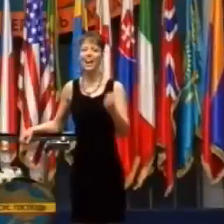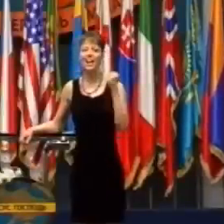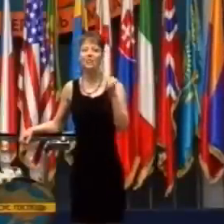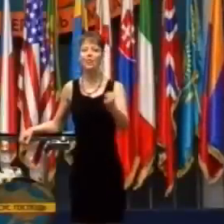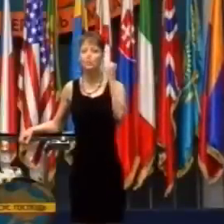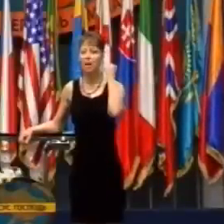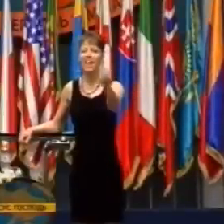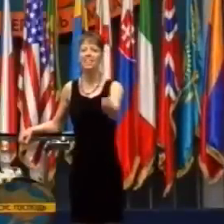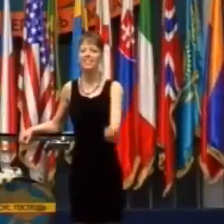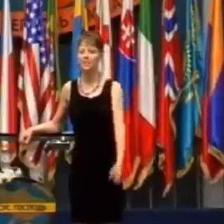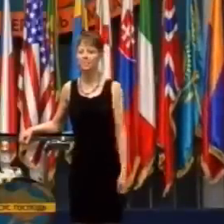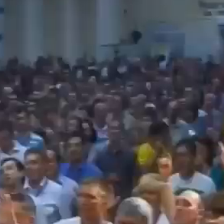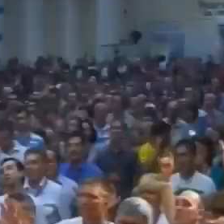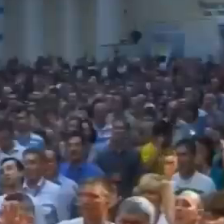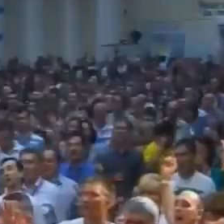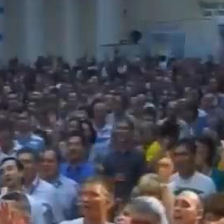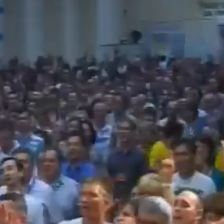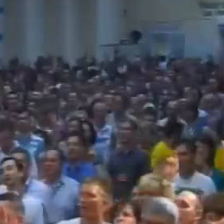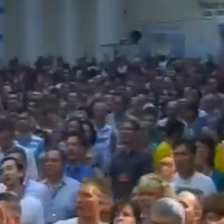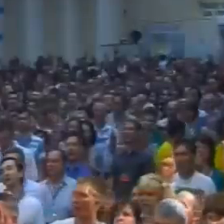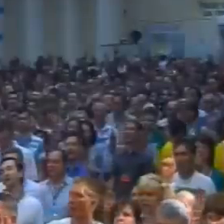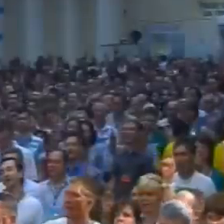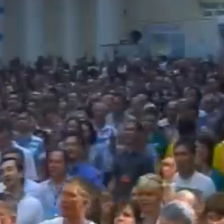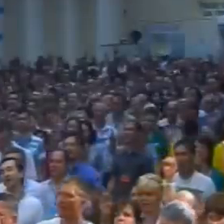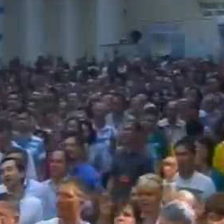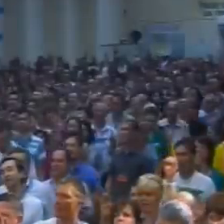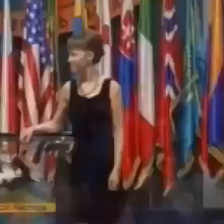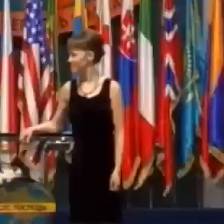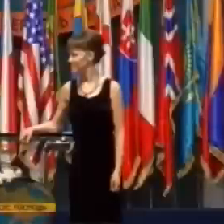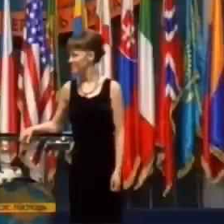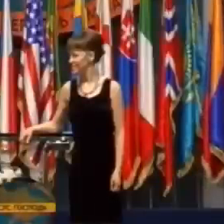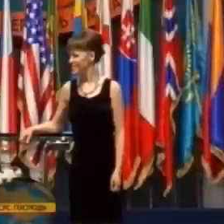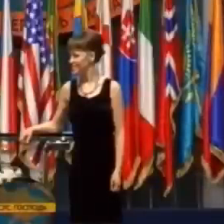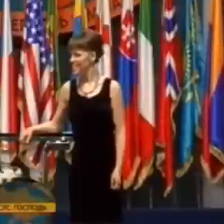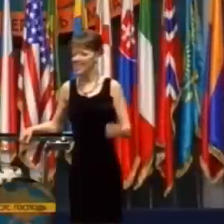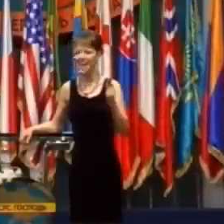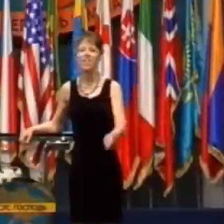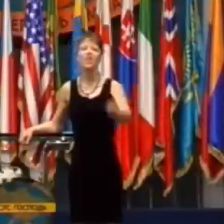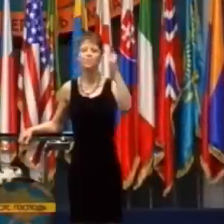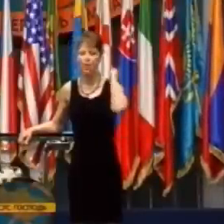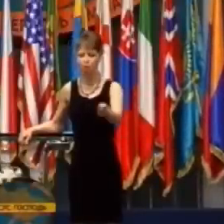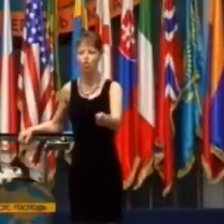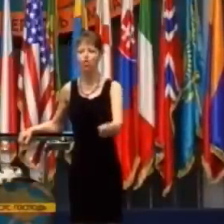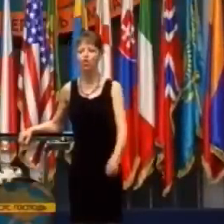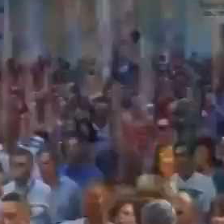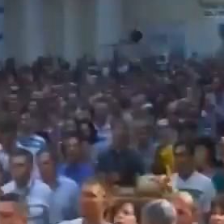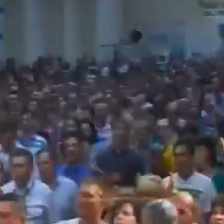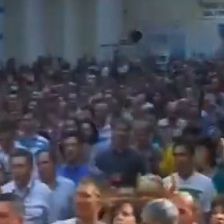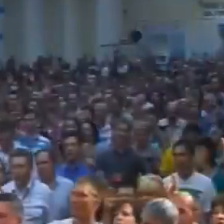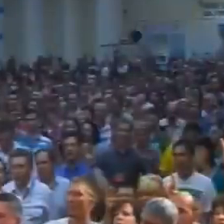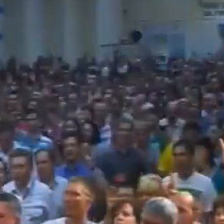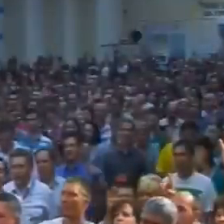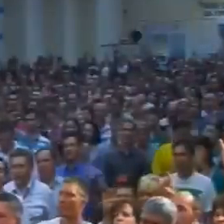Hovorím k chorobe a ona poslúcha.